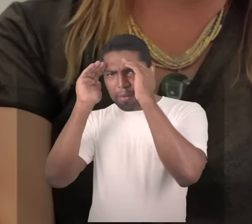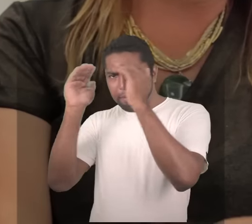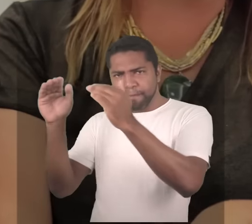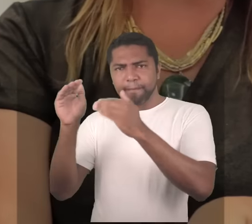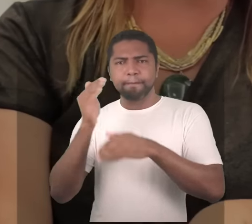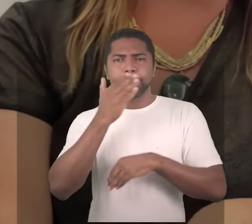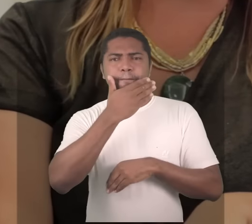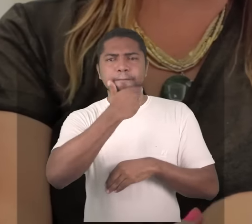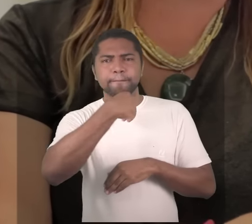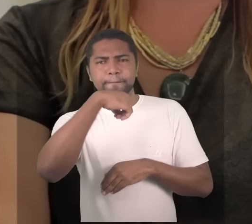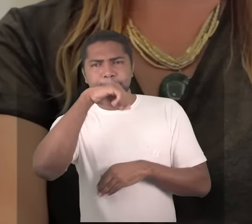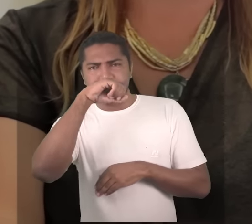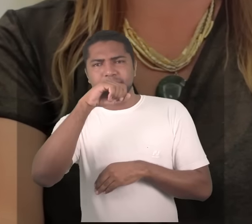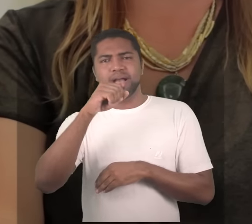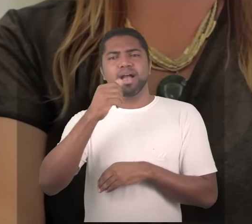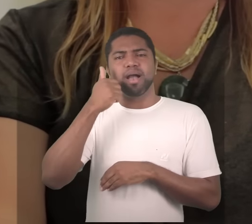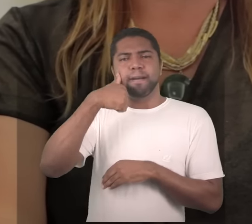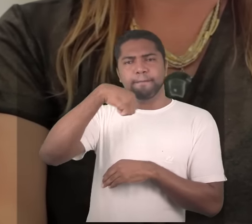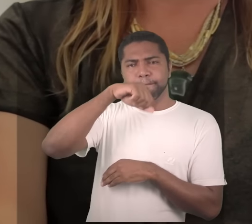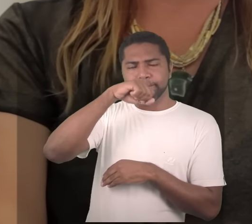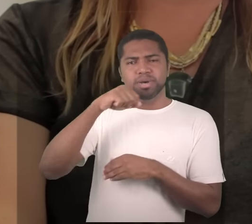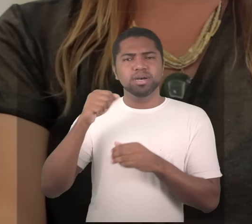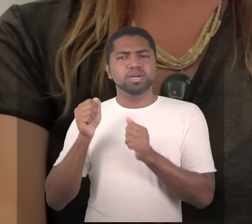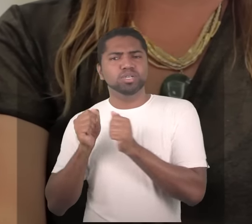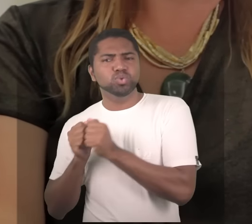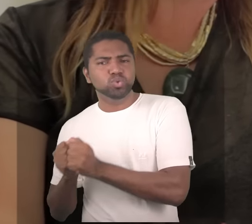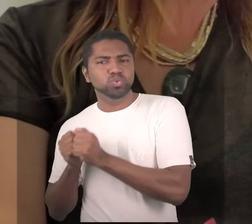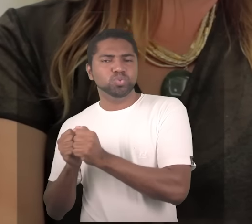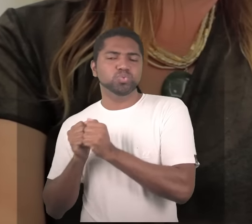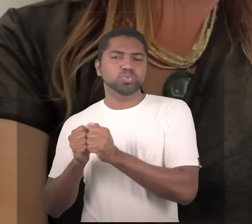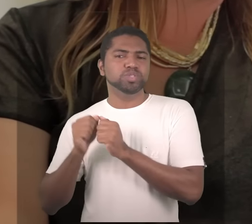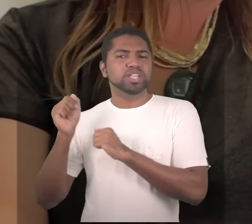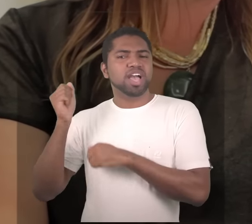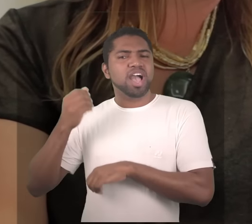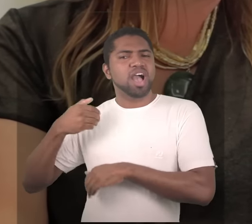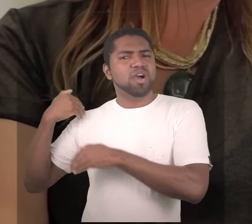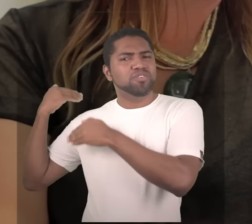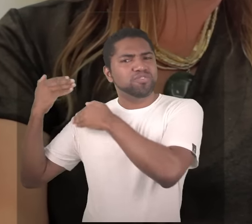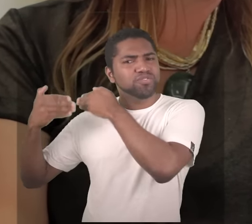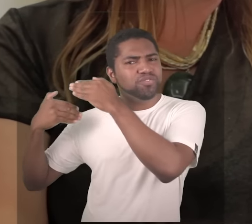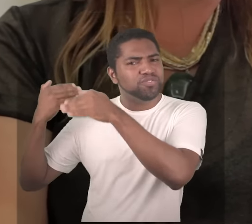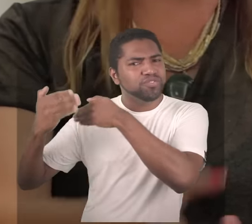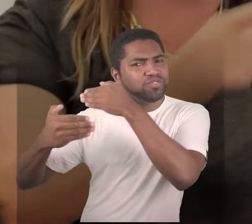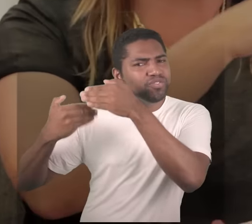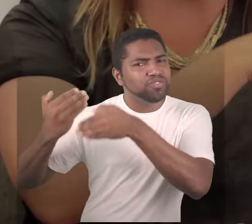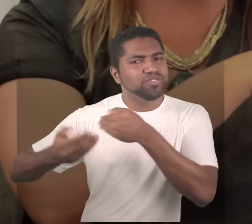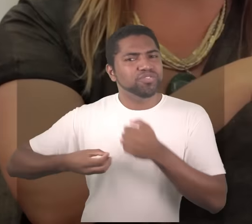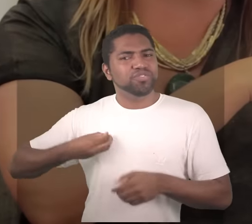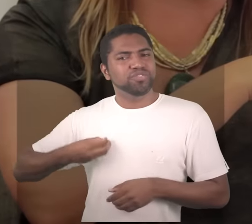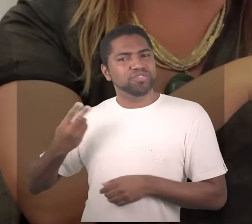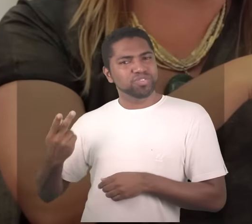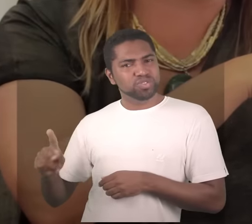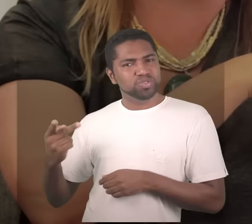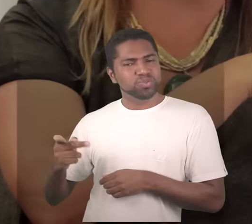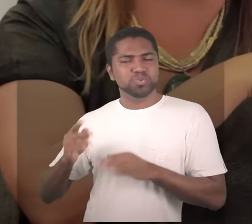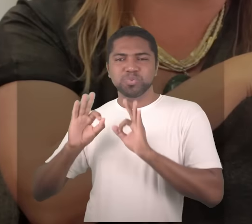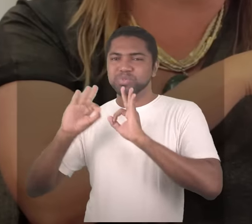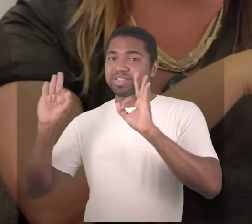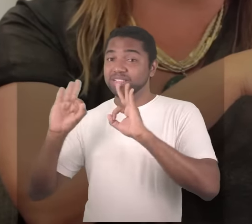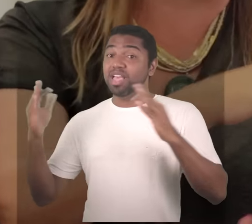pais ao próximo e a sua história de vida é maravilhosa eu falo que e hoje ele é pai gente de uma criancinha linda